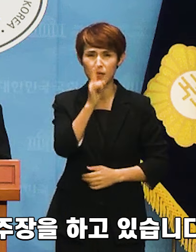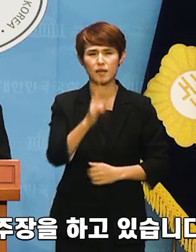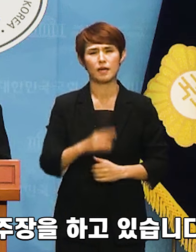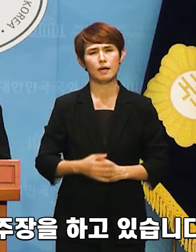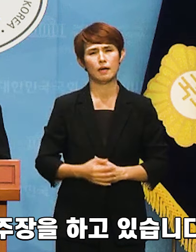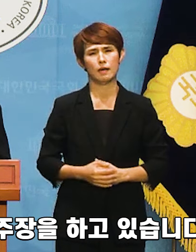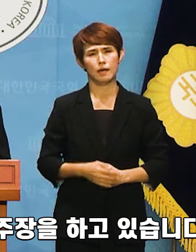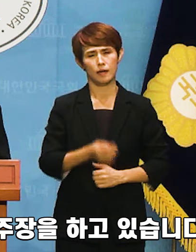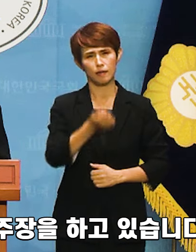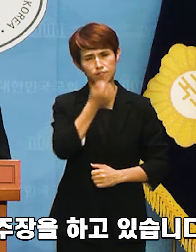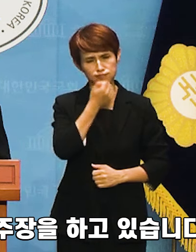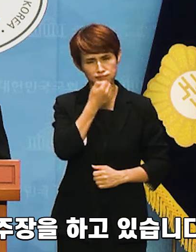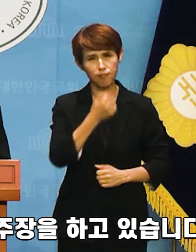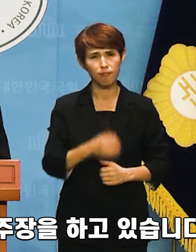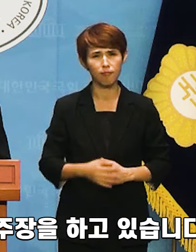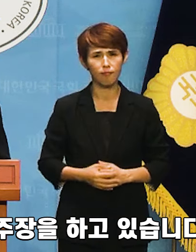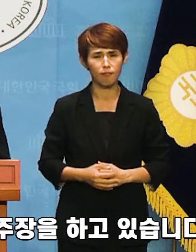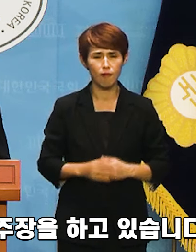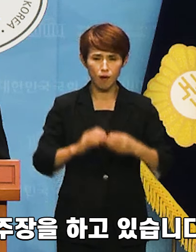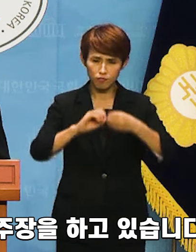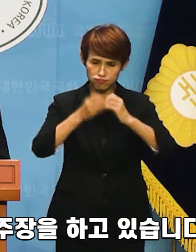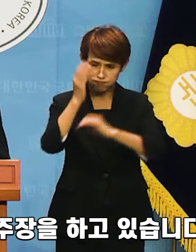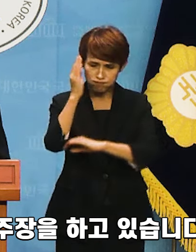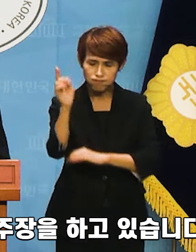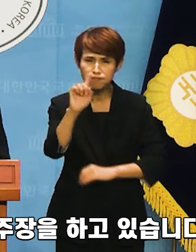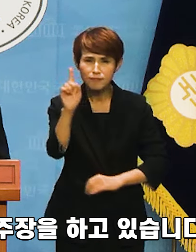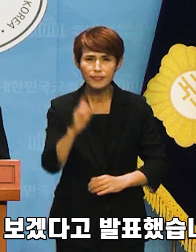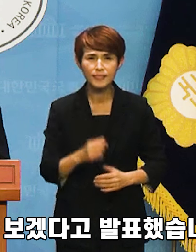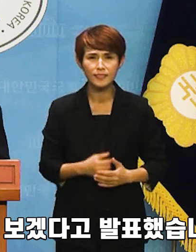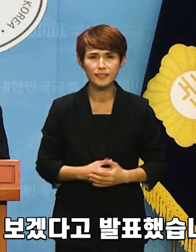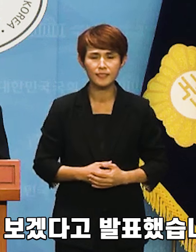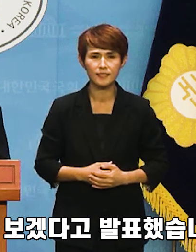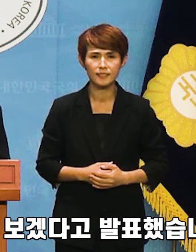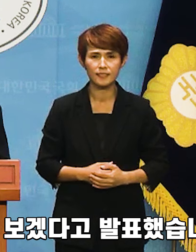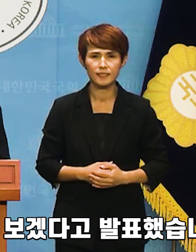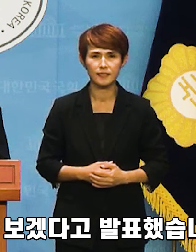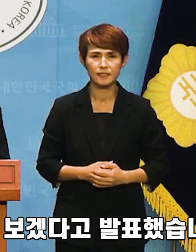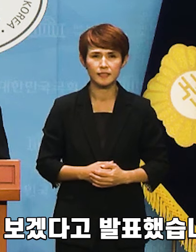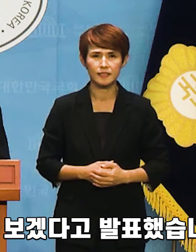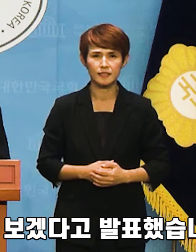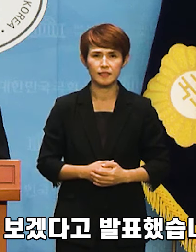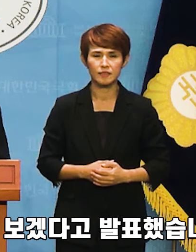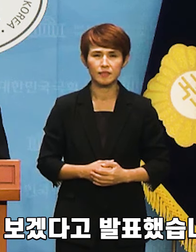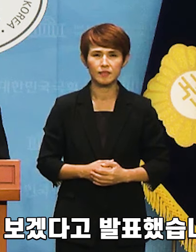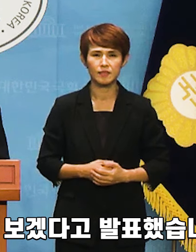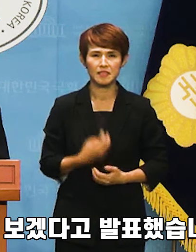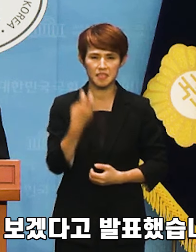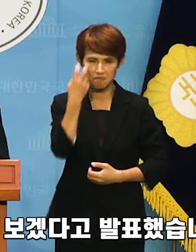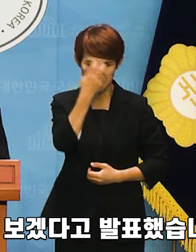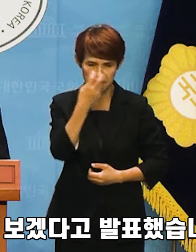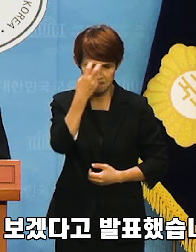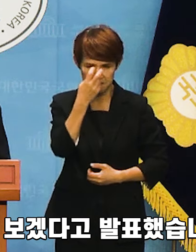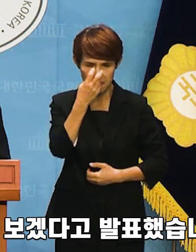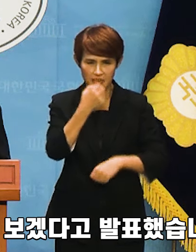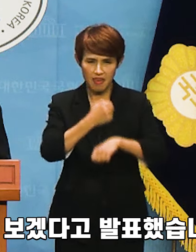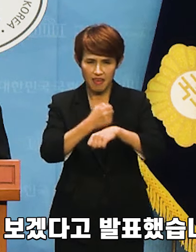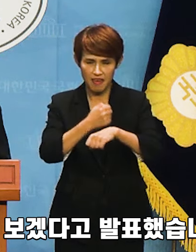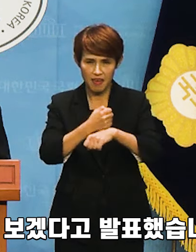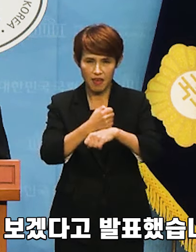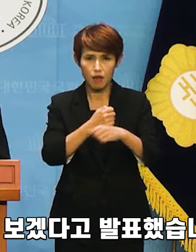지나가는 속아웃을 일을 주장을 하고 있습니다. 그러면서 감찰이나 문책을 검토해보겠다고